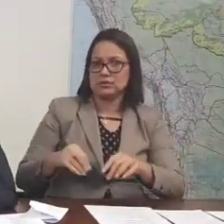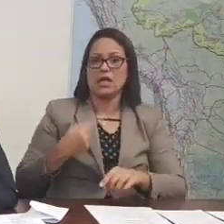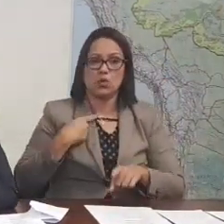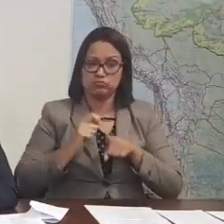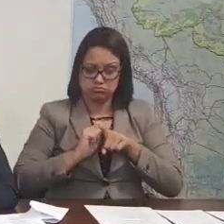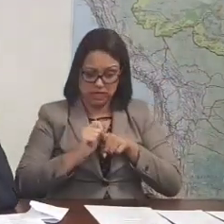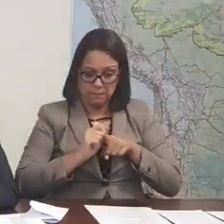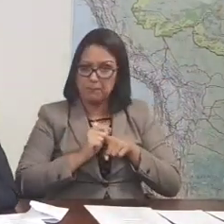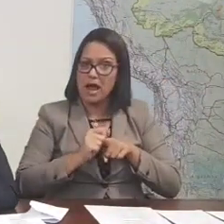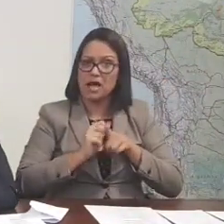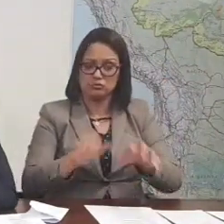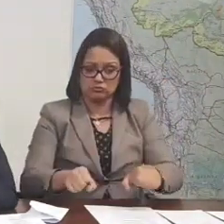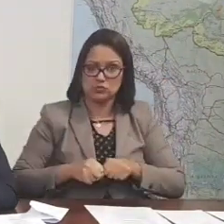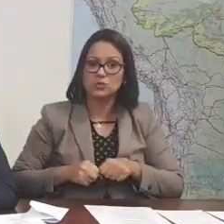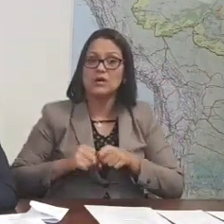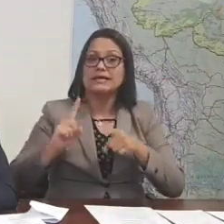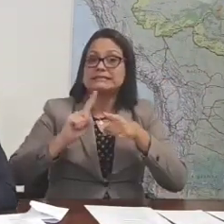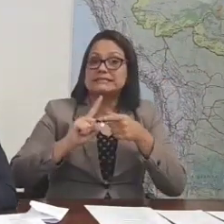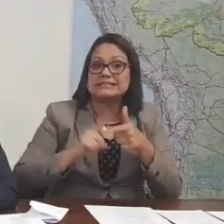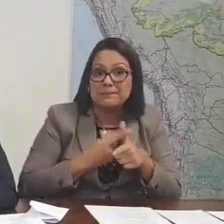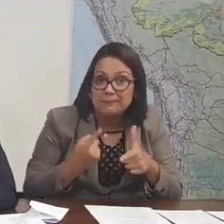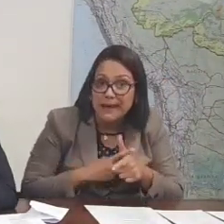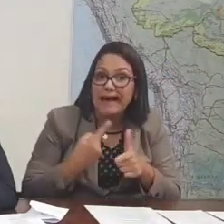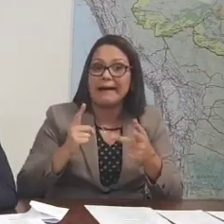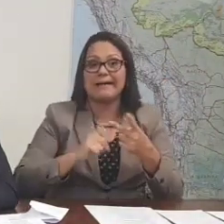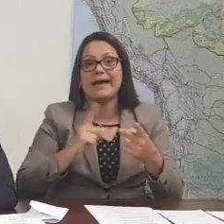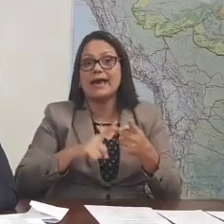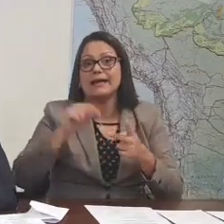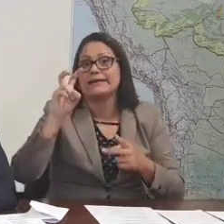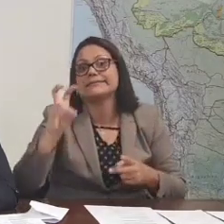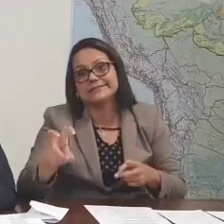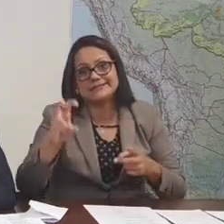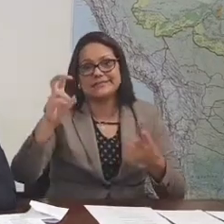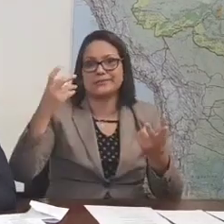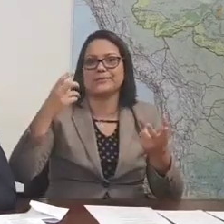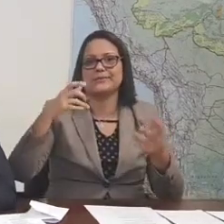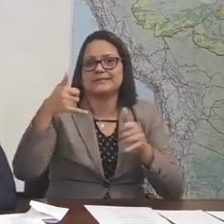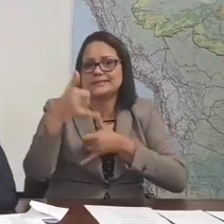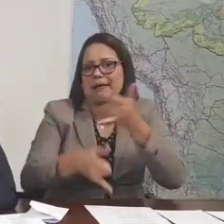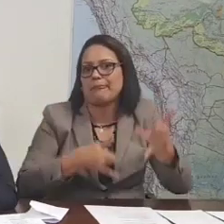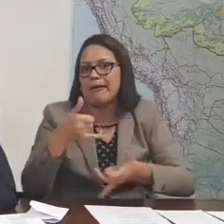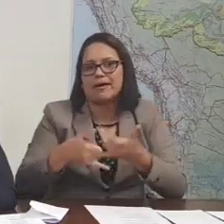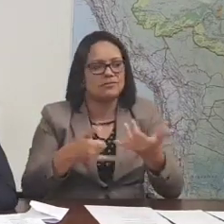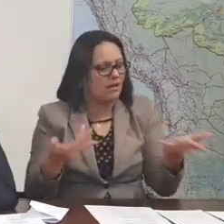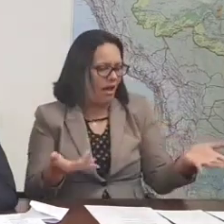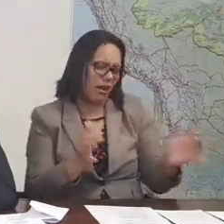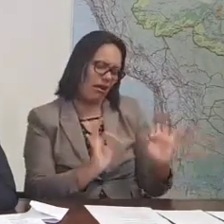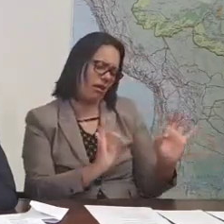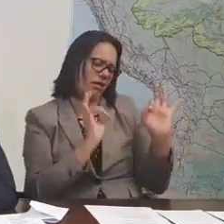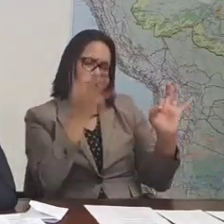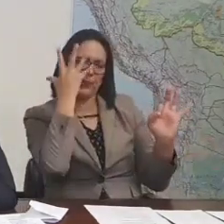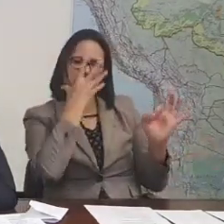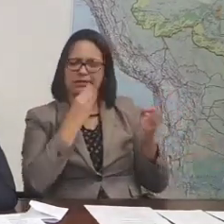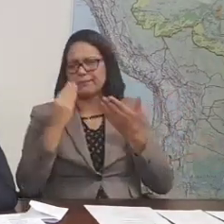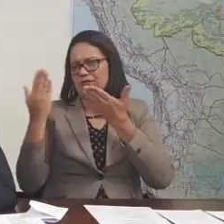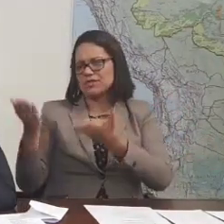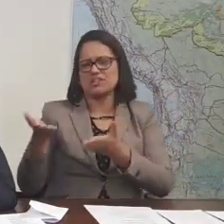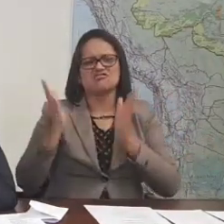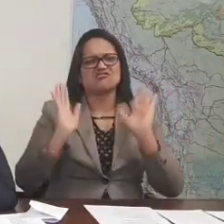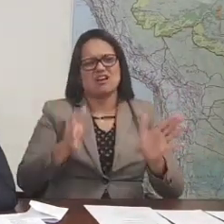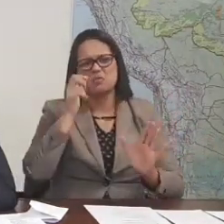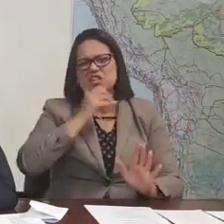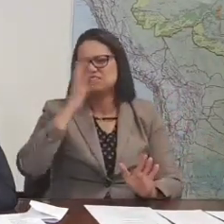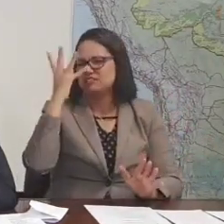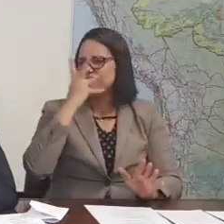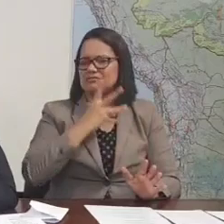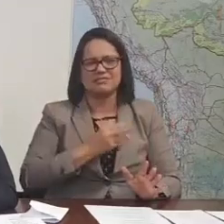sapato um pênis e um chinelo. Ela bota cinco pais sapatos e dois pênis e dois chinelos. ficar linda para o senhor. Não é? Ela já é linda. Ela